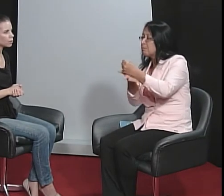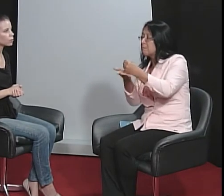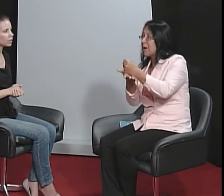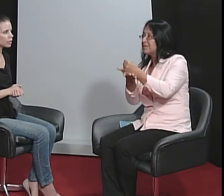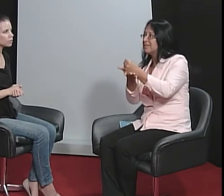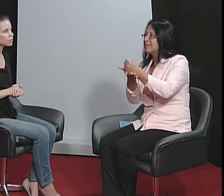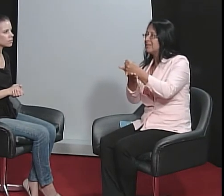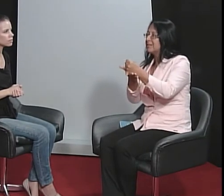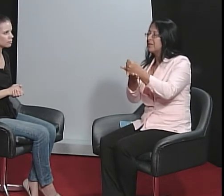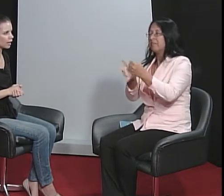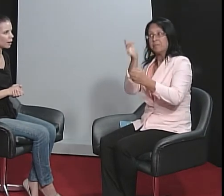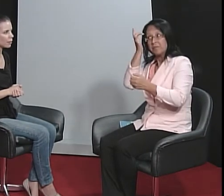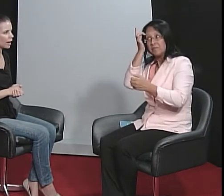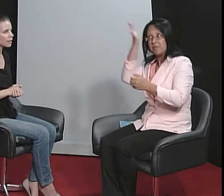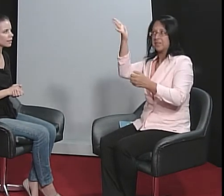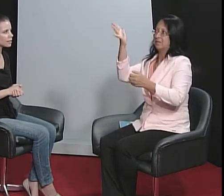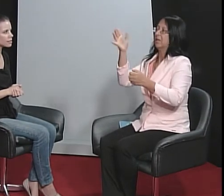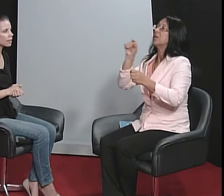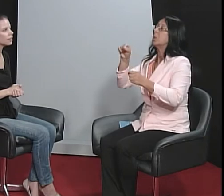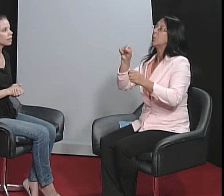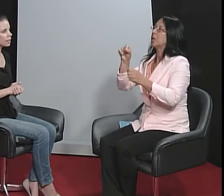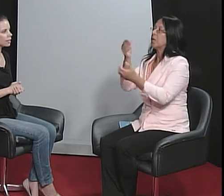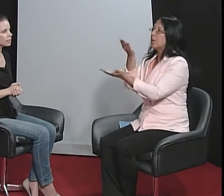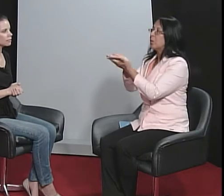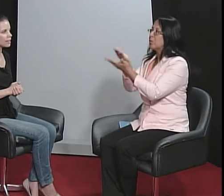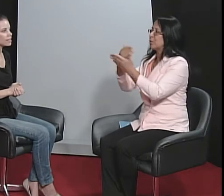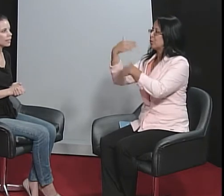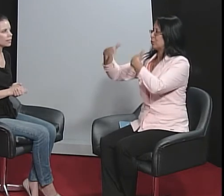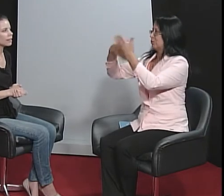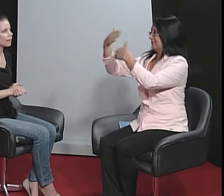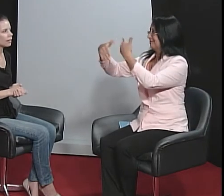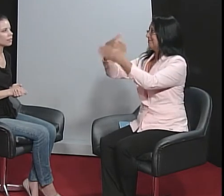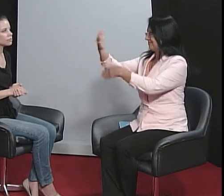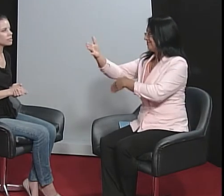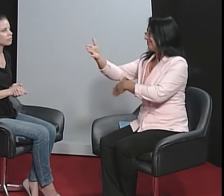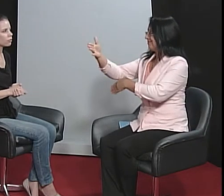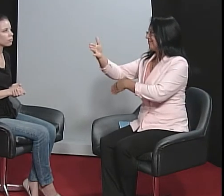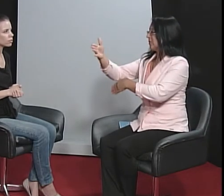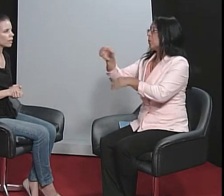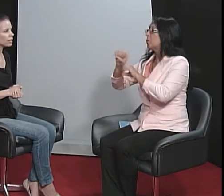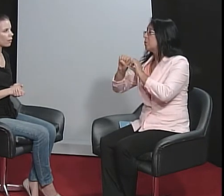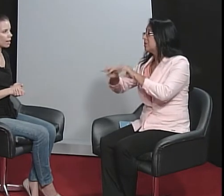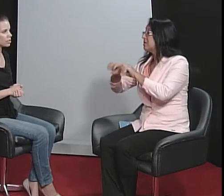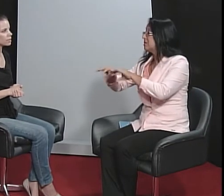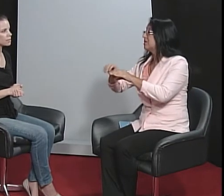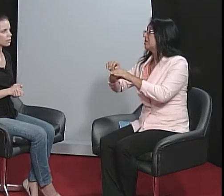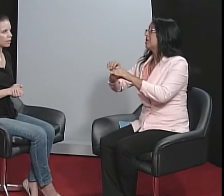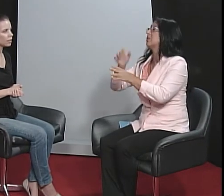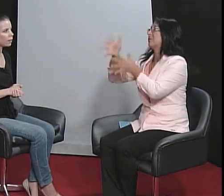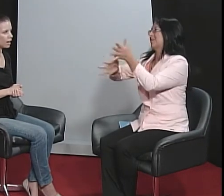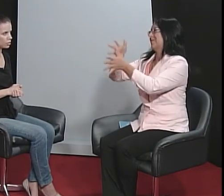anos para a criança facilitar o desenvolvimento da linguagem, aquisição da linguagem.